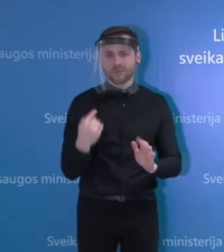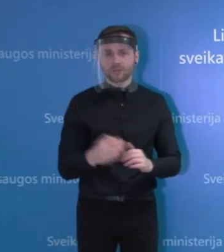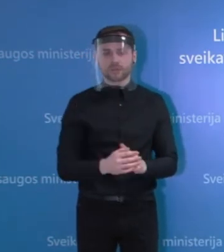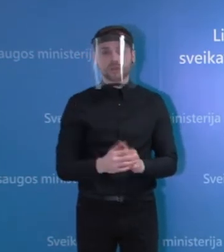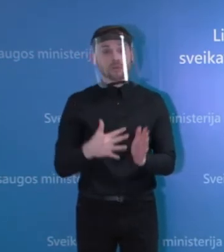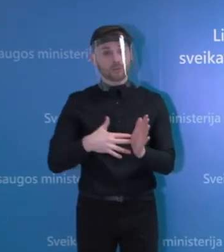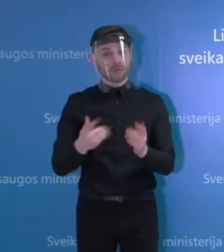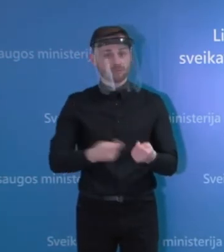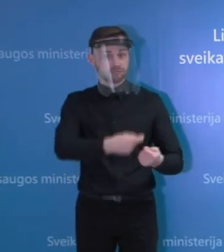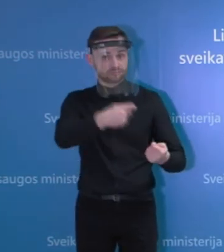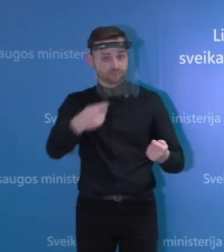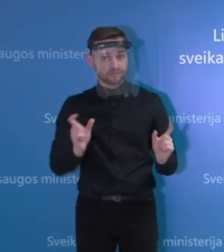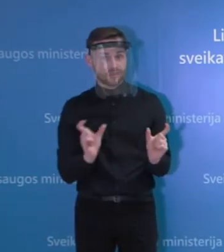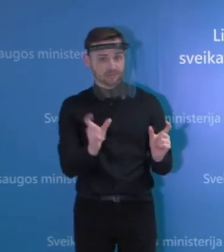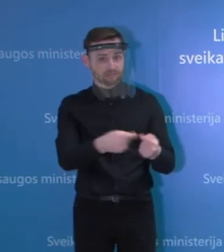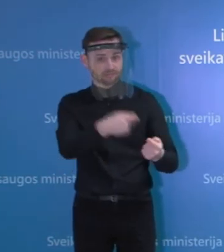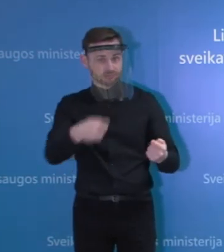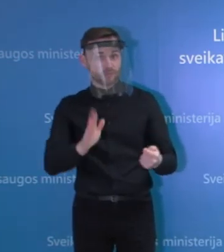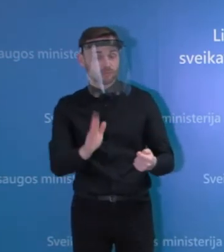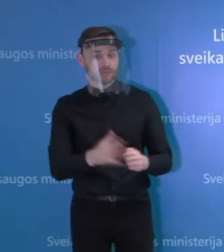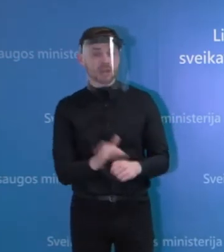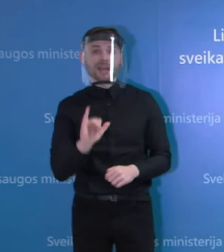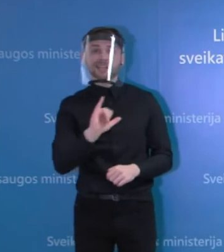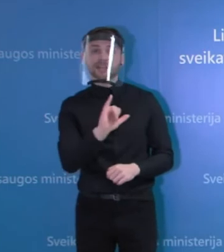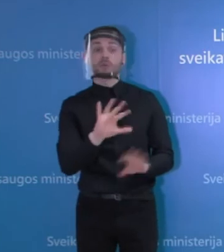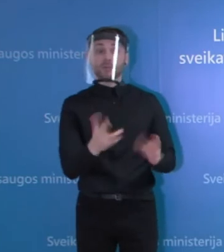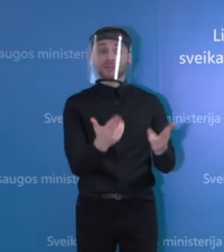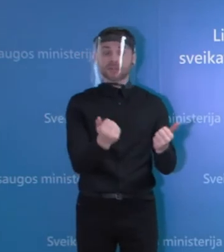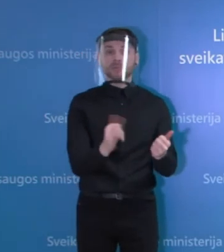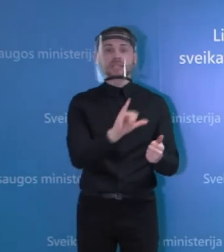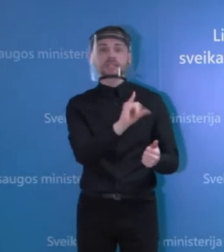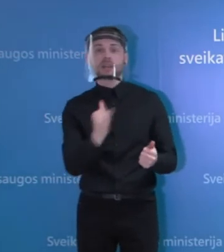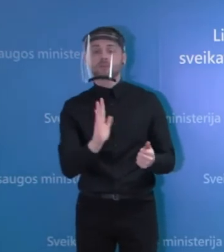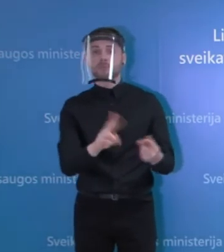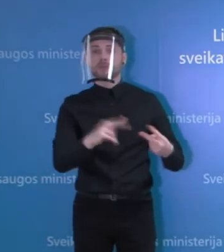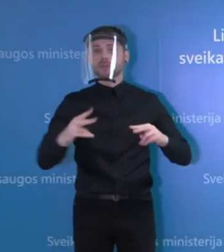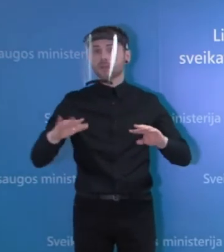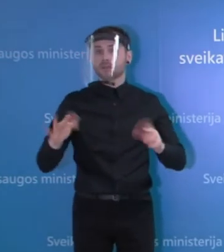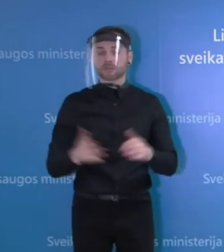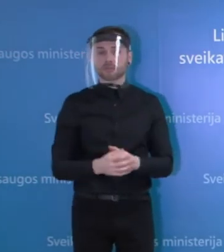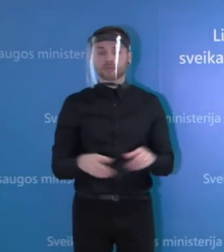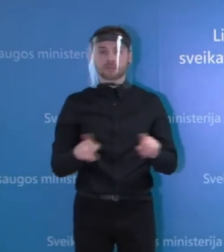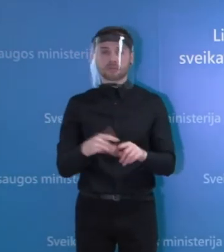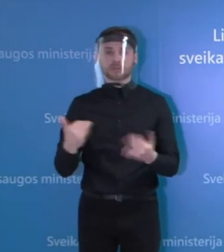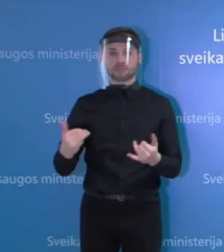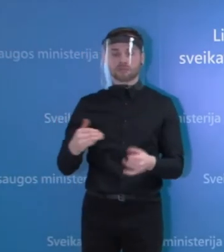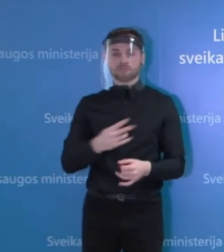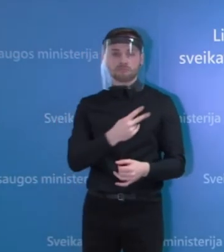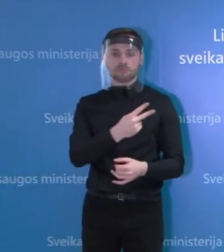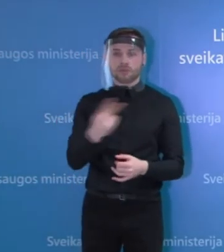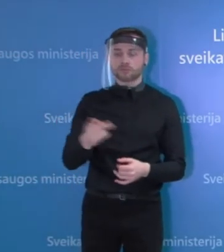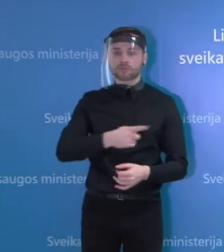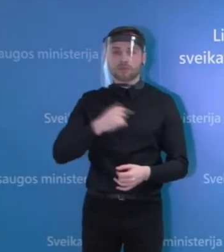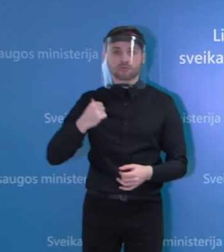jūloma pratesti karantiną ir jai taip, kokiomis sąlygomis, matome, čia tai išaugusi skaičių,